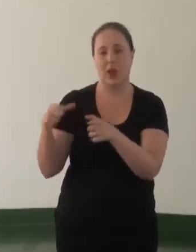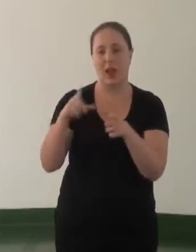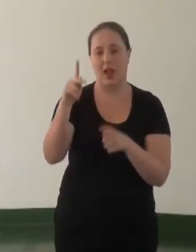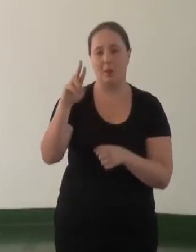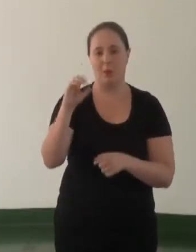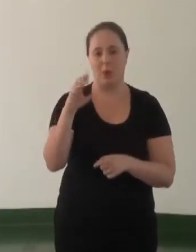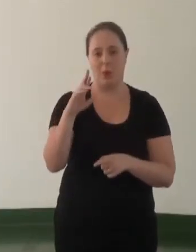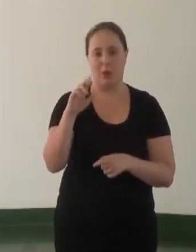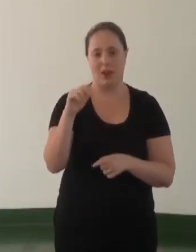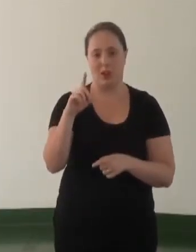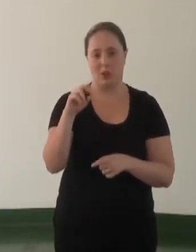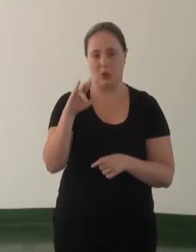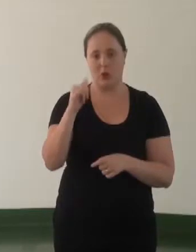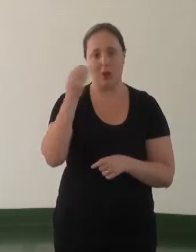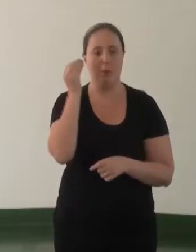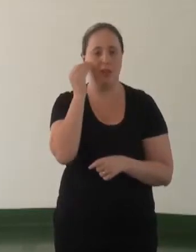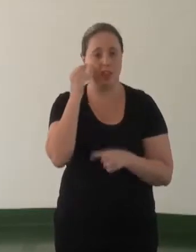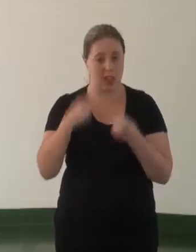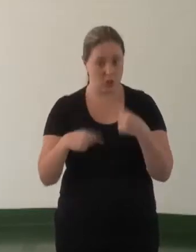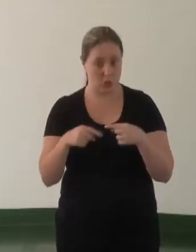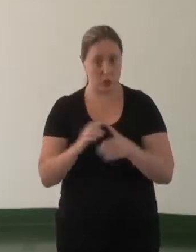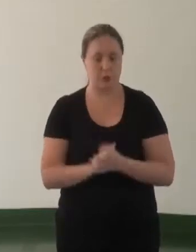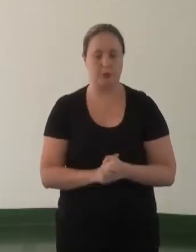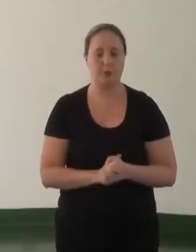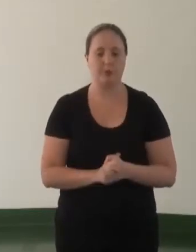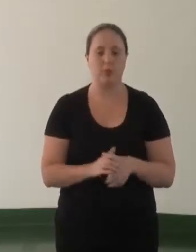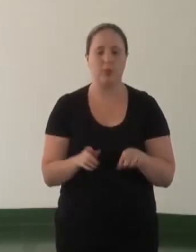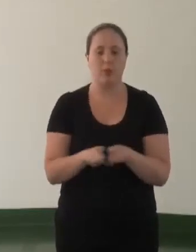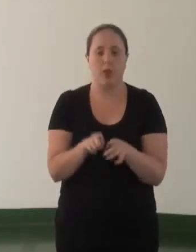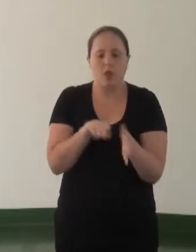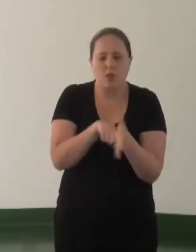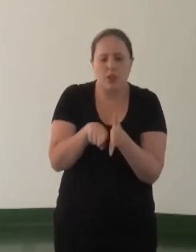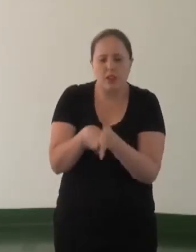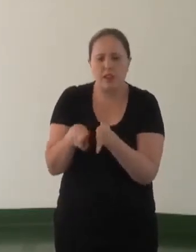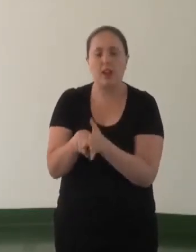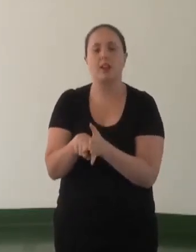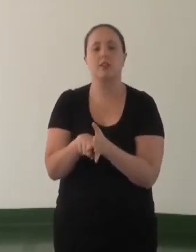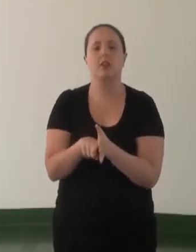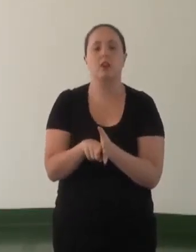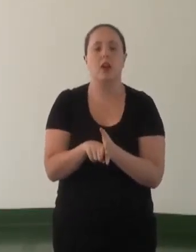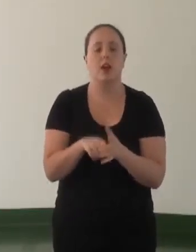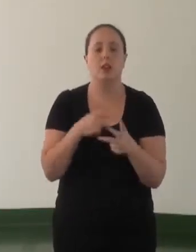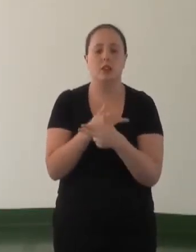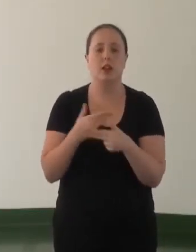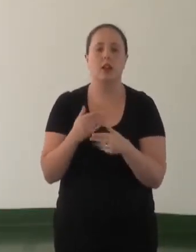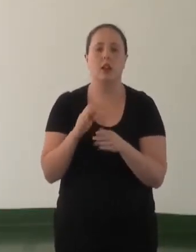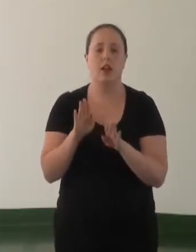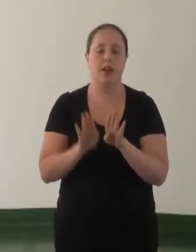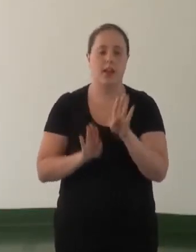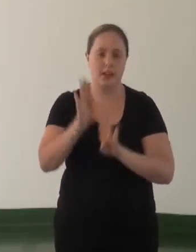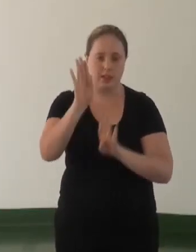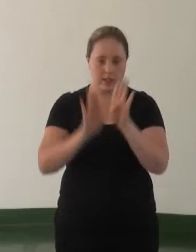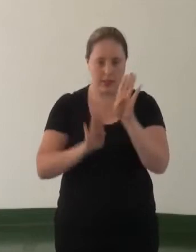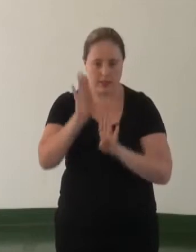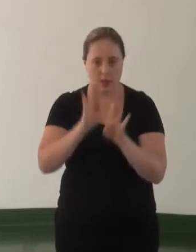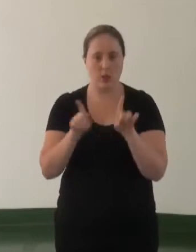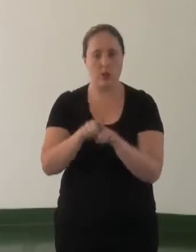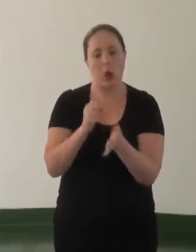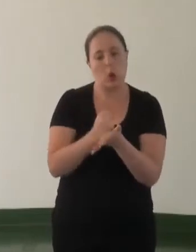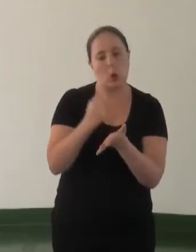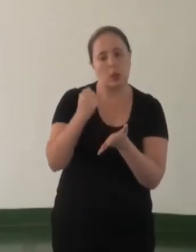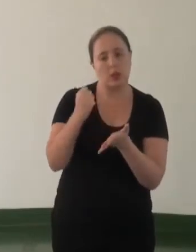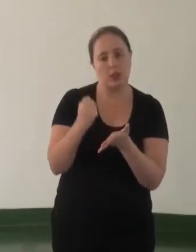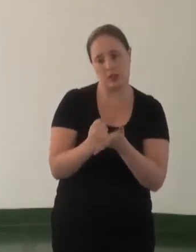discutir isso. Fiscalização dos procedimentos licitatórios e dos contratos de parceria público